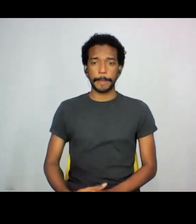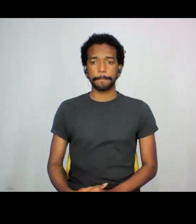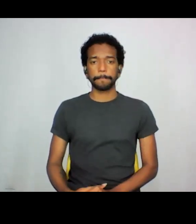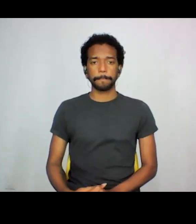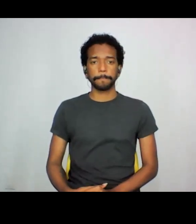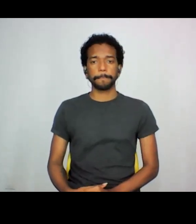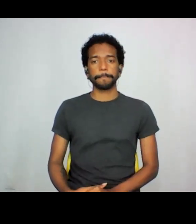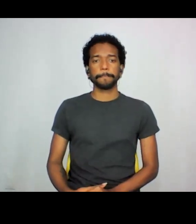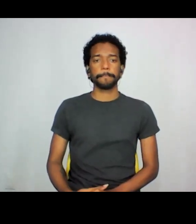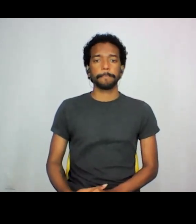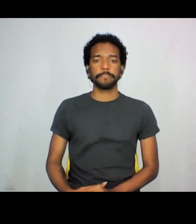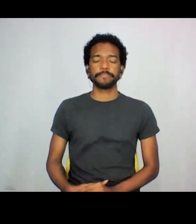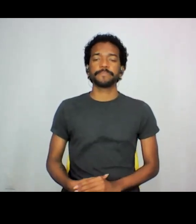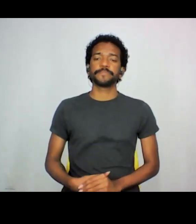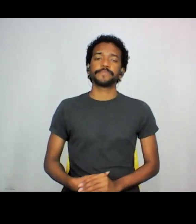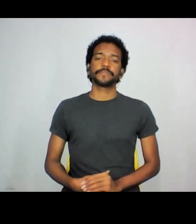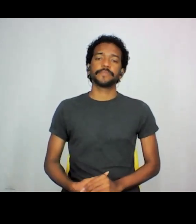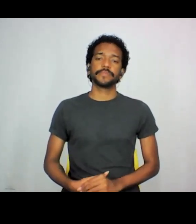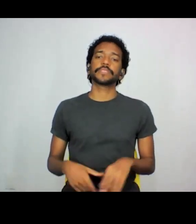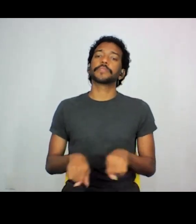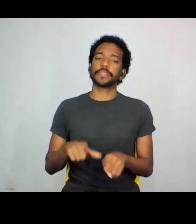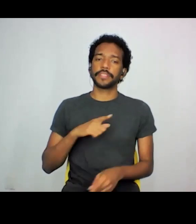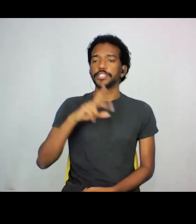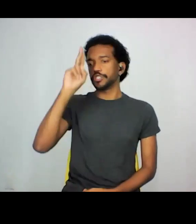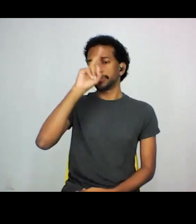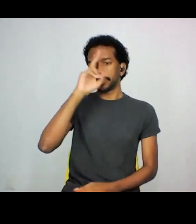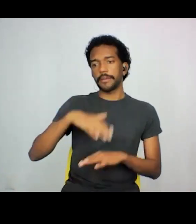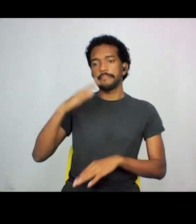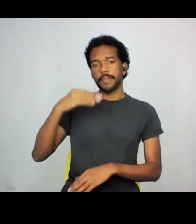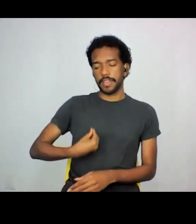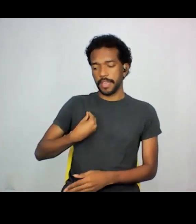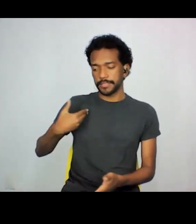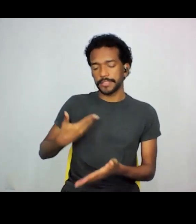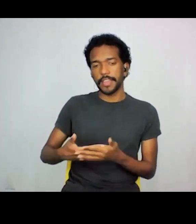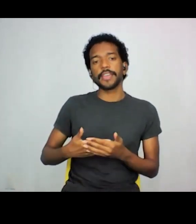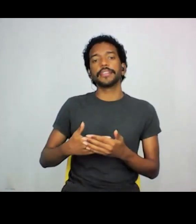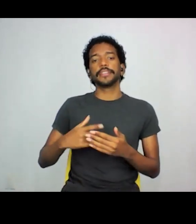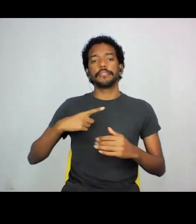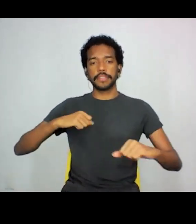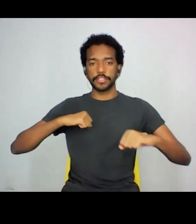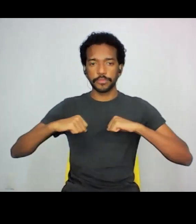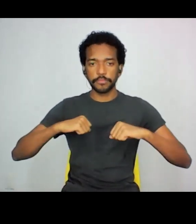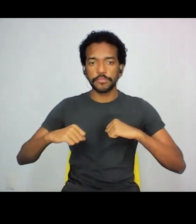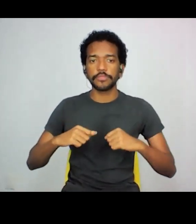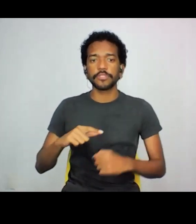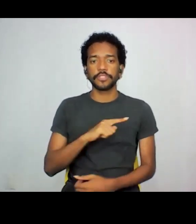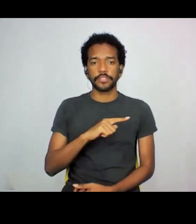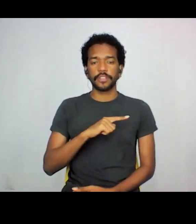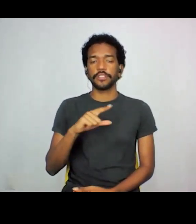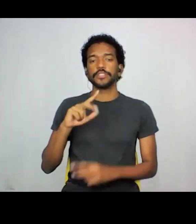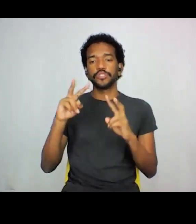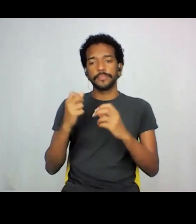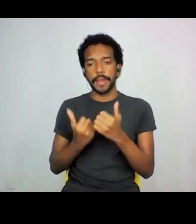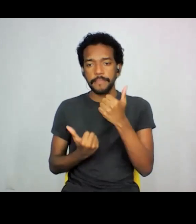e tem toda a, a história mais recente, a disputa, que também tem, né, apoiadores da,